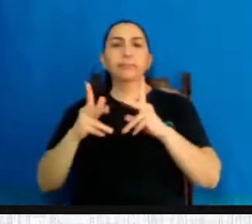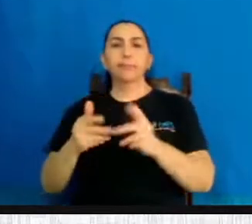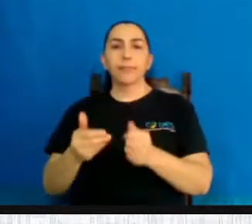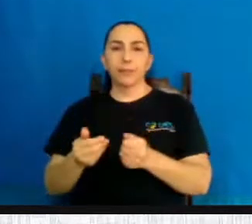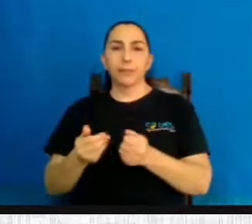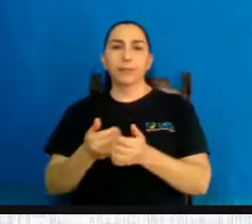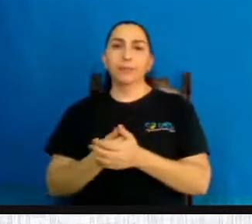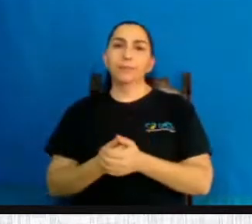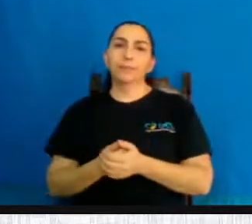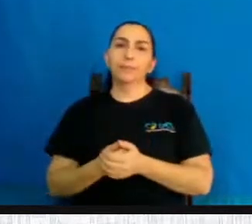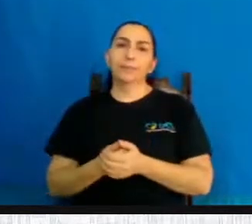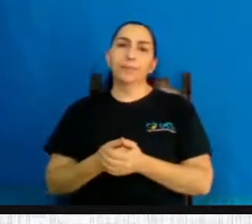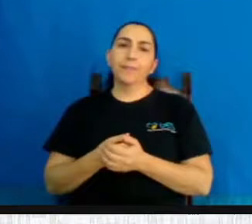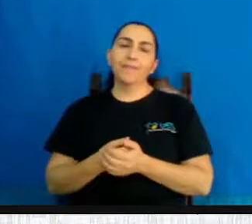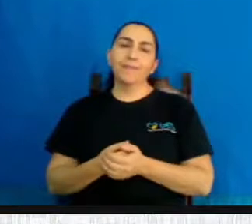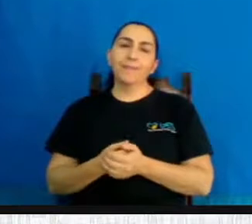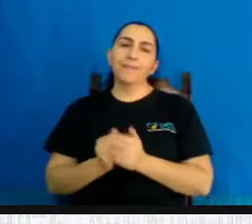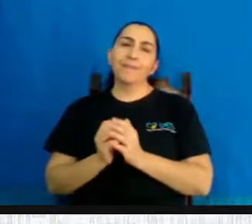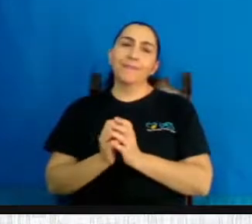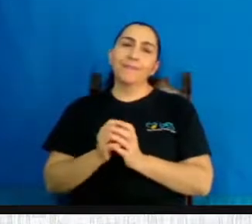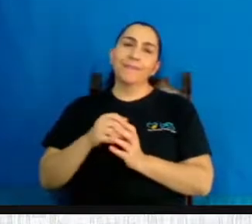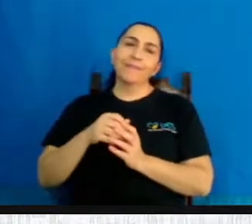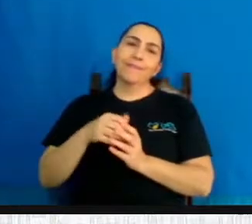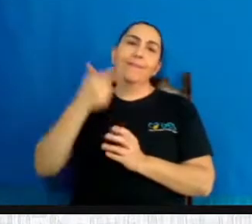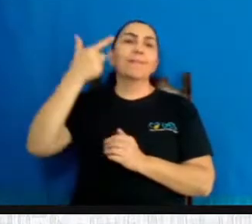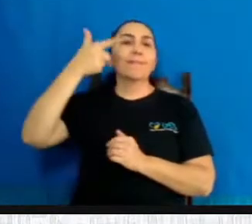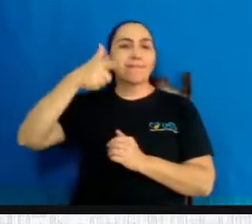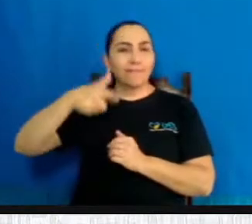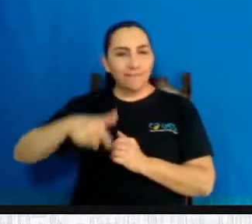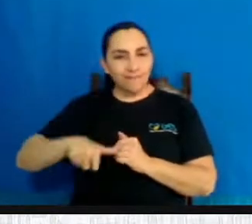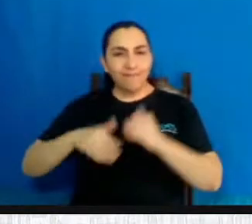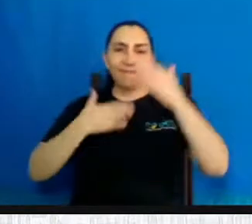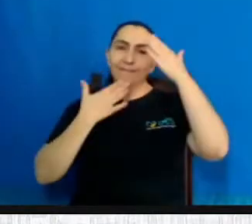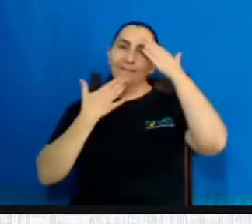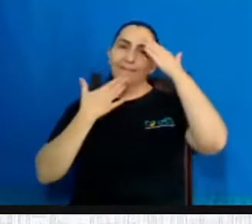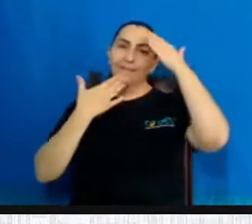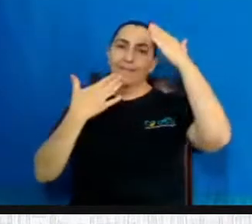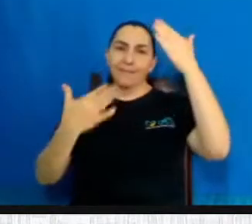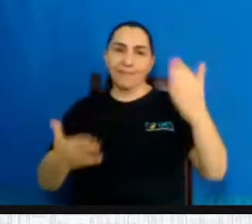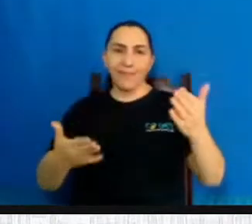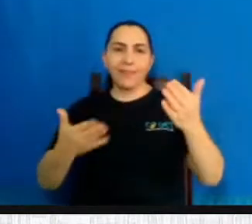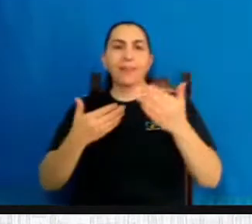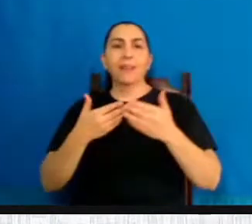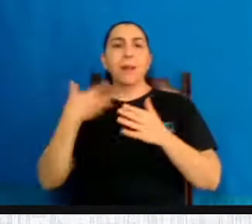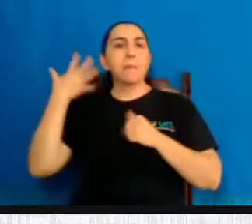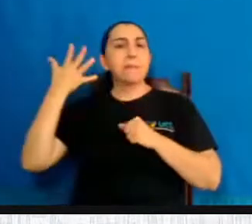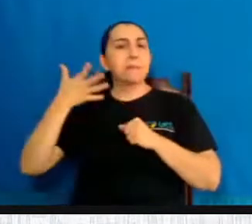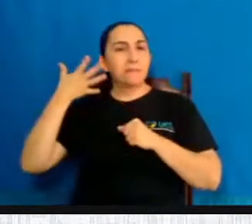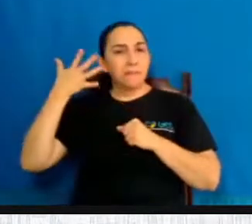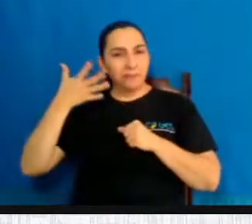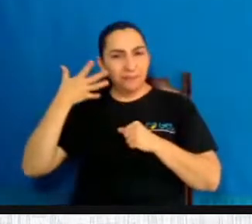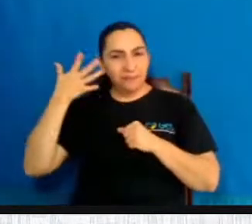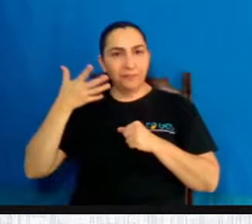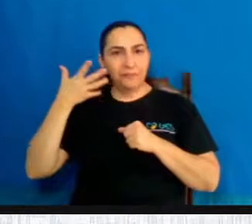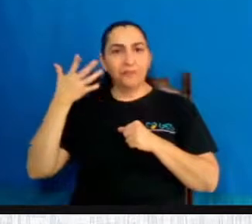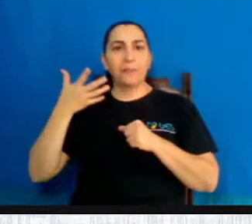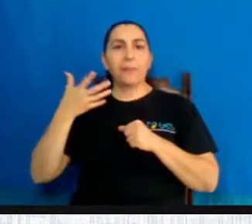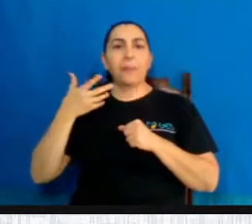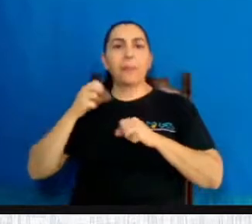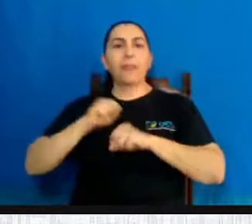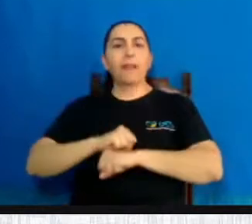Nazareno, então, mais uma vez, gratidão pelas suas palavras, pelo seu momento de